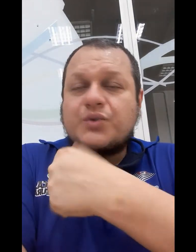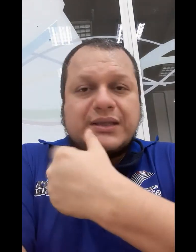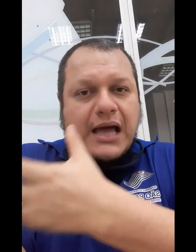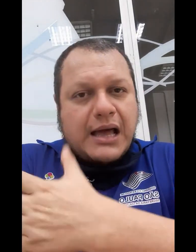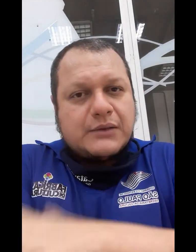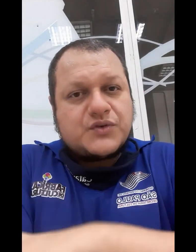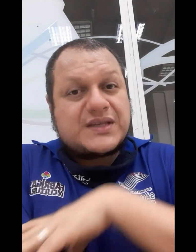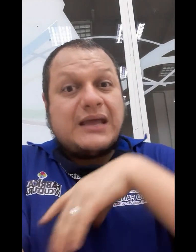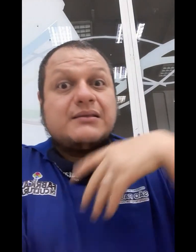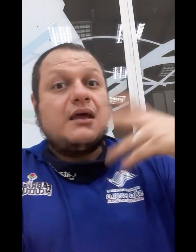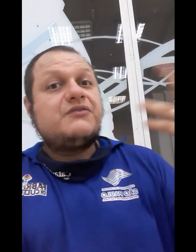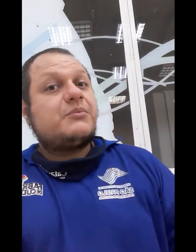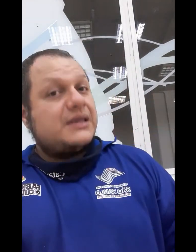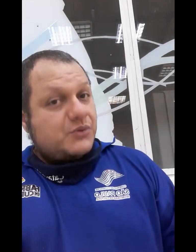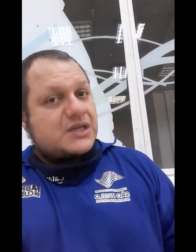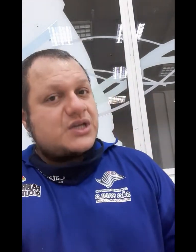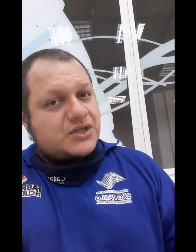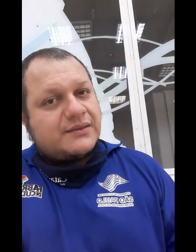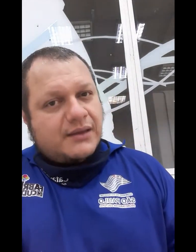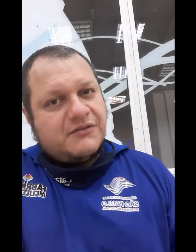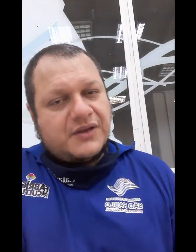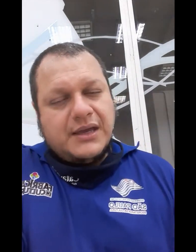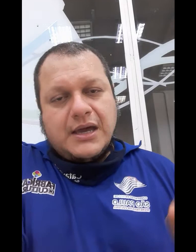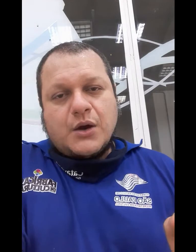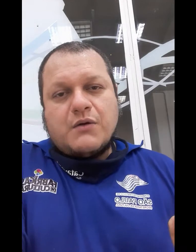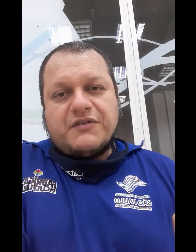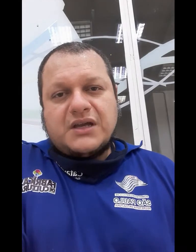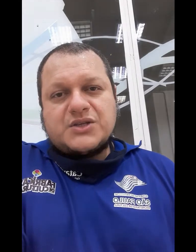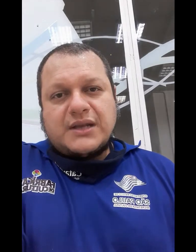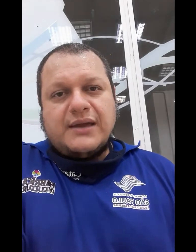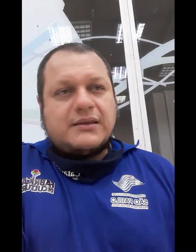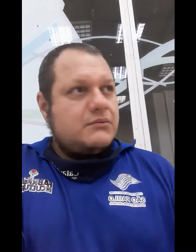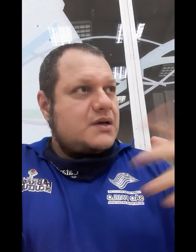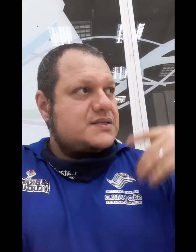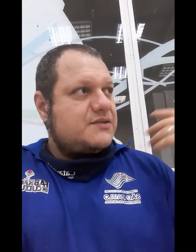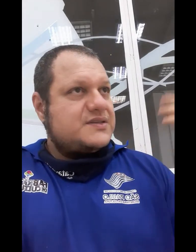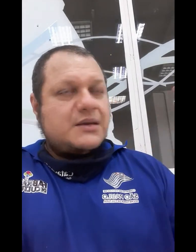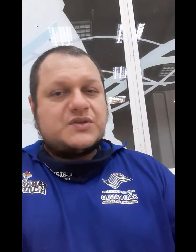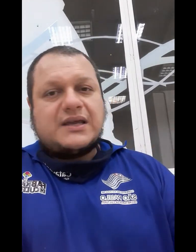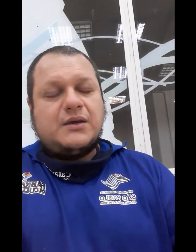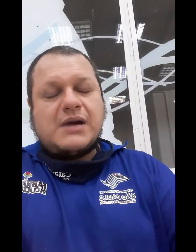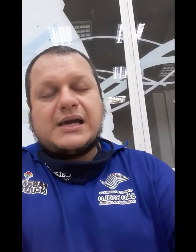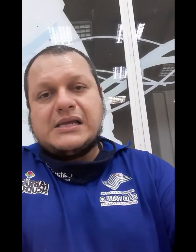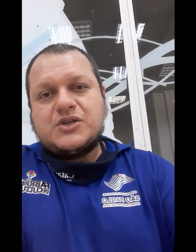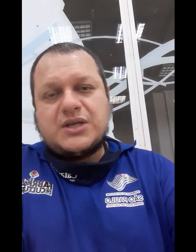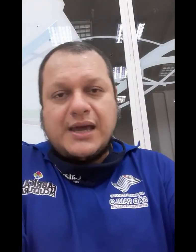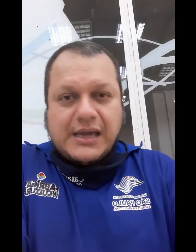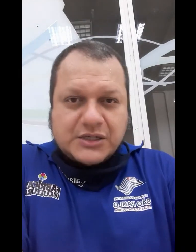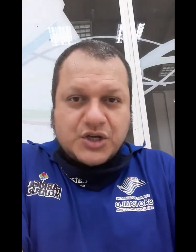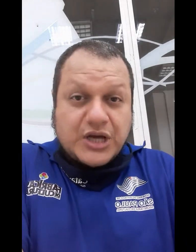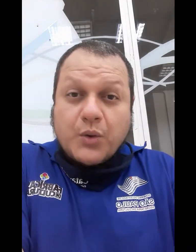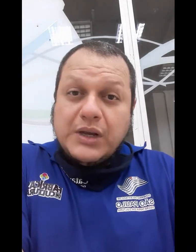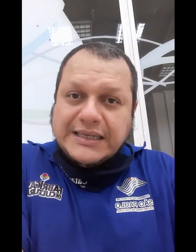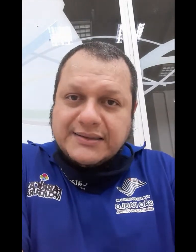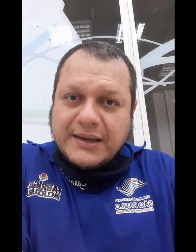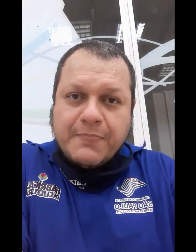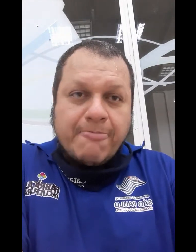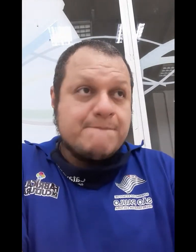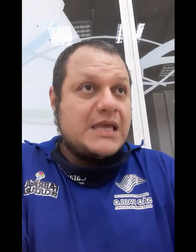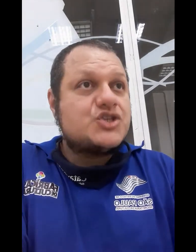cuidados, quem teve, porque tem muita gente que teve Covid, né? Então nós fizemos aqui uma grande rede de acolhida, de